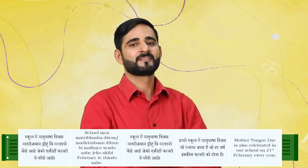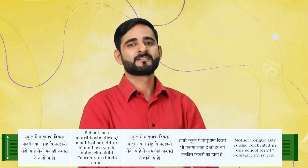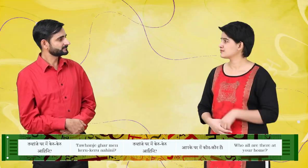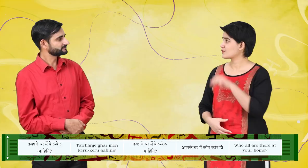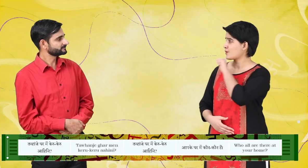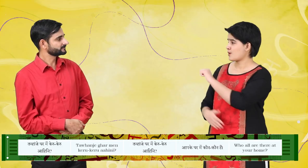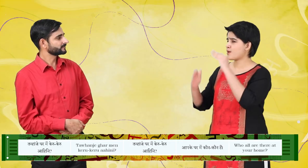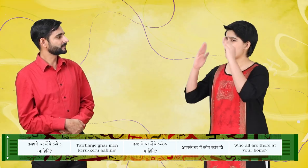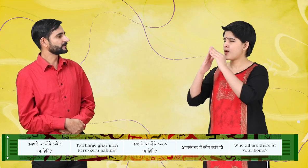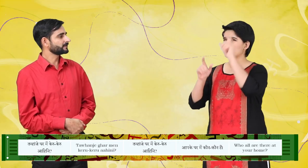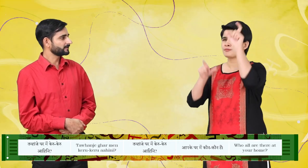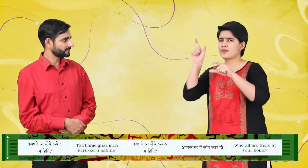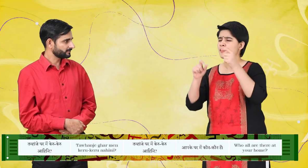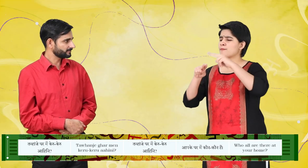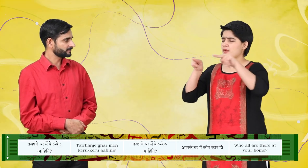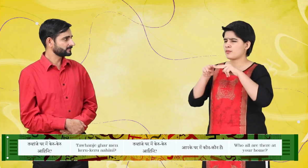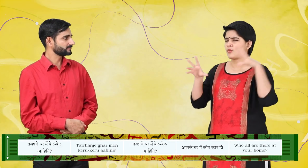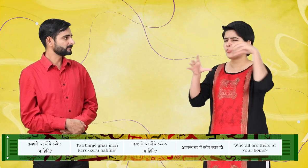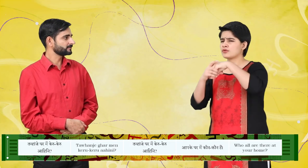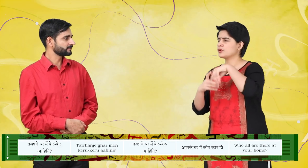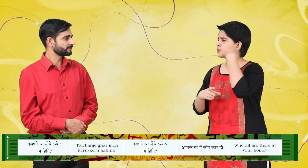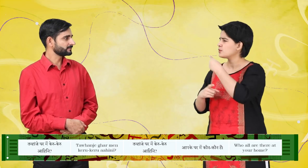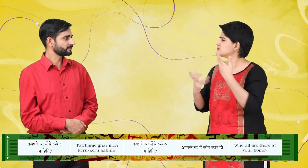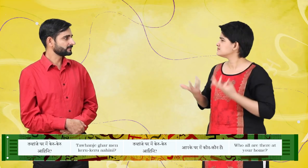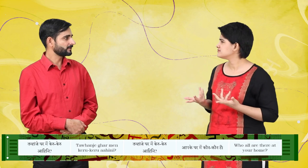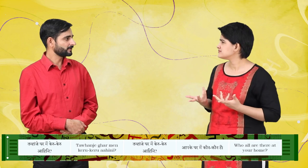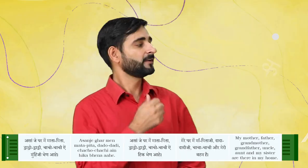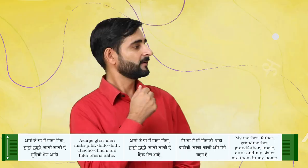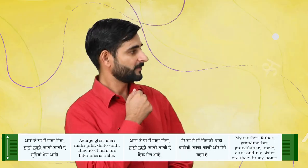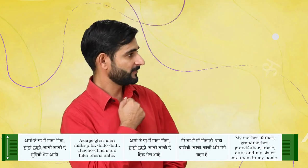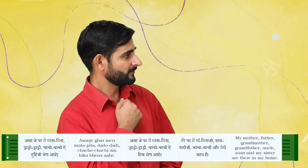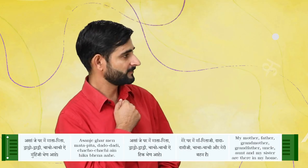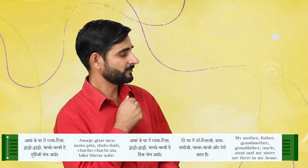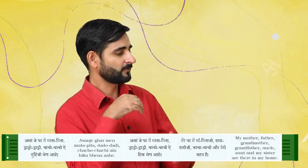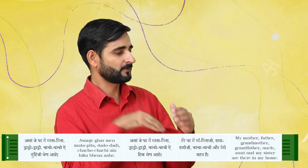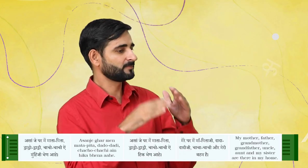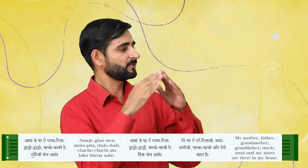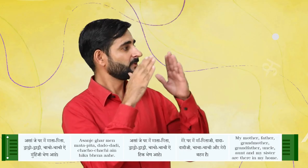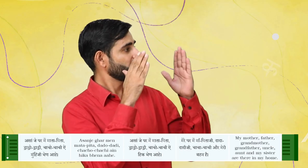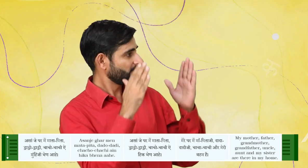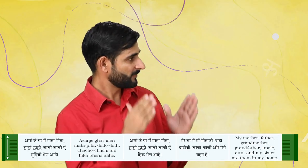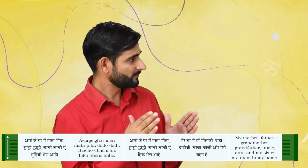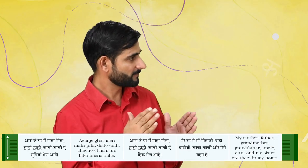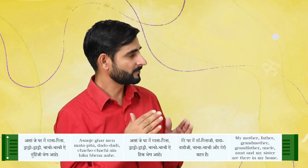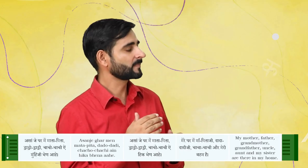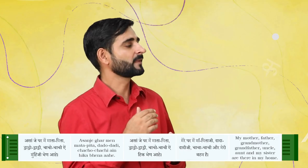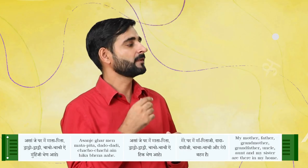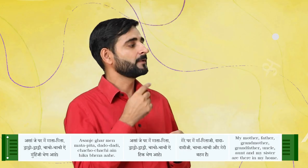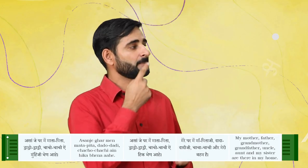तम्हां जे घर में केर केर आहिन? असान जे घर में माता पिता, डादो डादी,